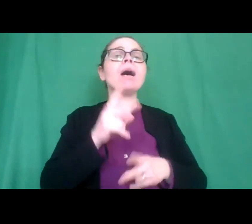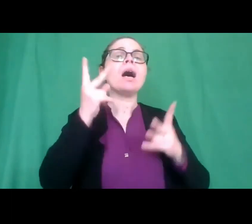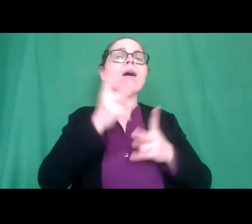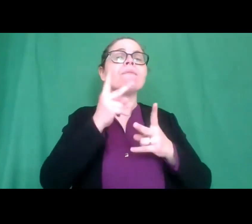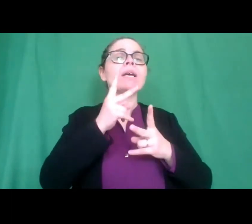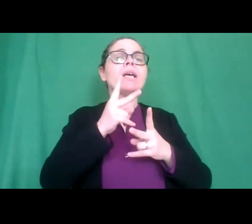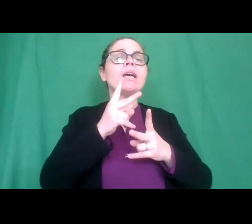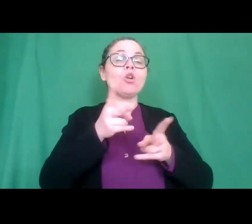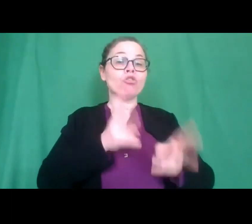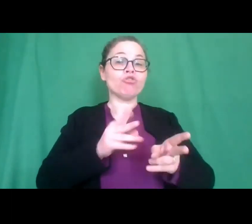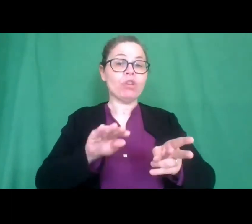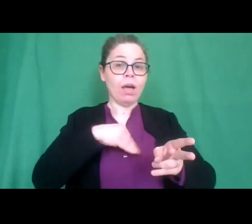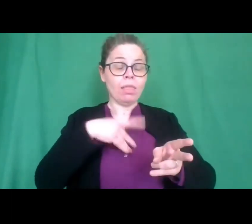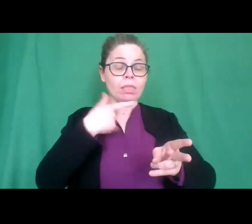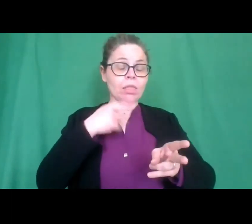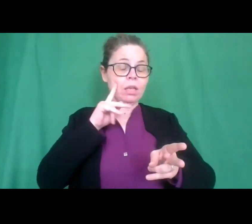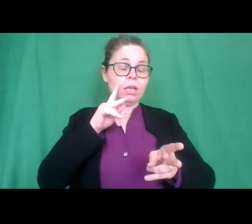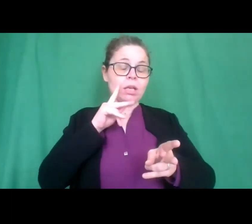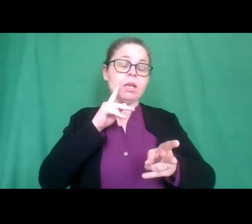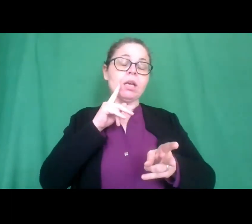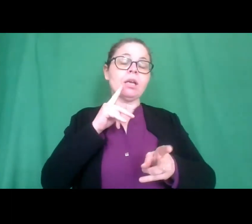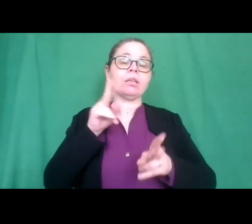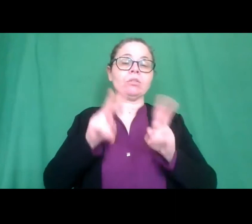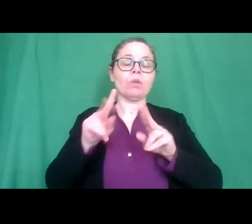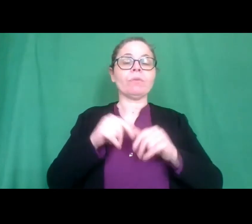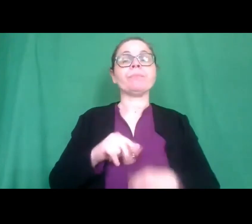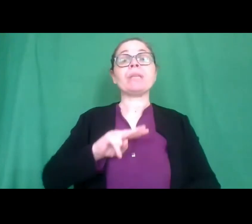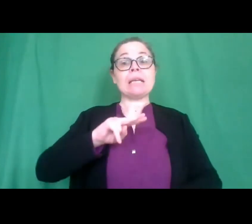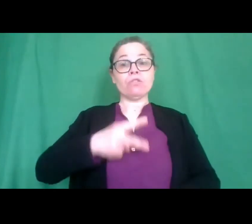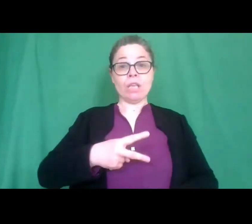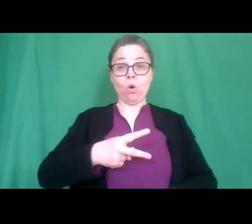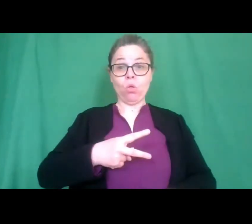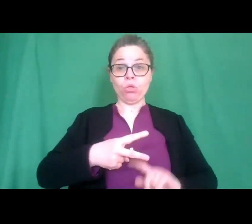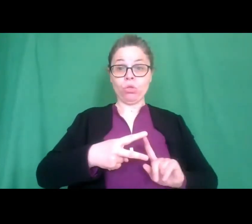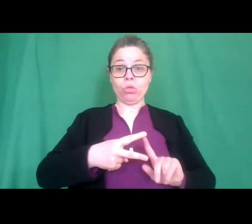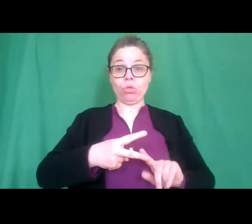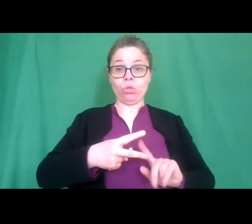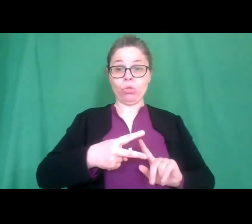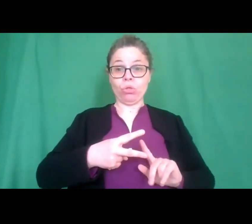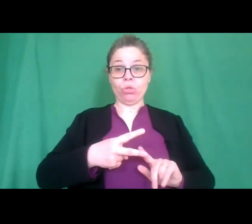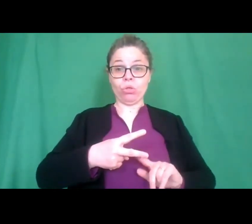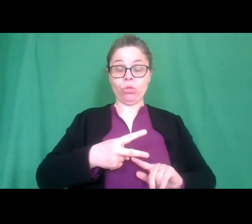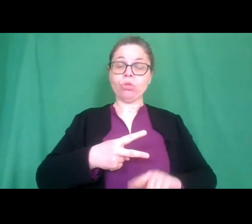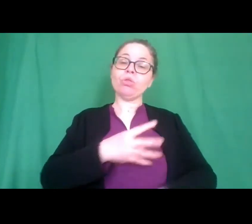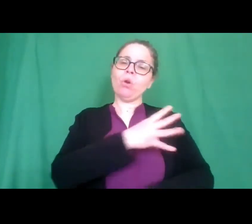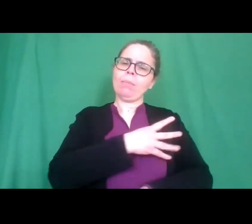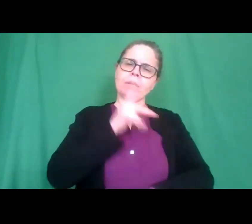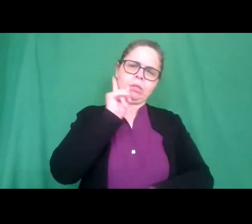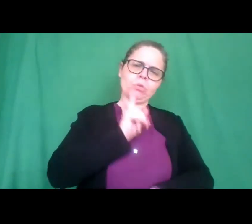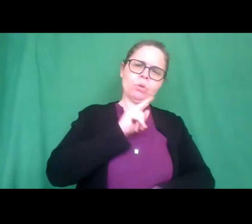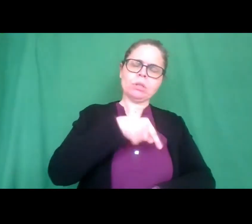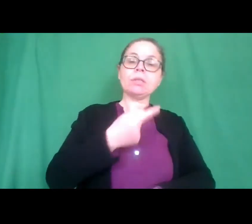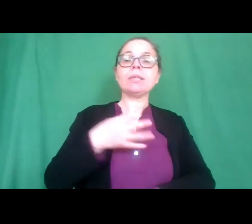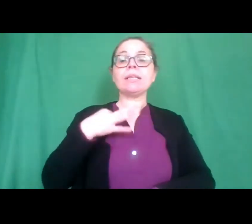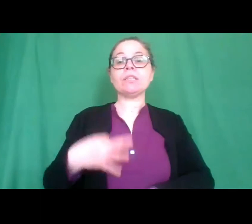metto in evidenza così la trovo come secondo posto invece sempre della primaria sordi abbiamo l'istituto